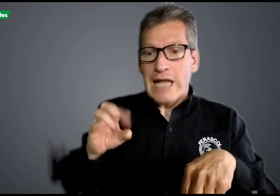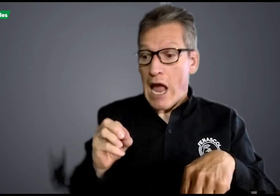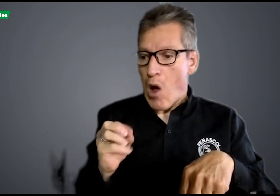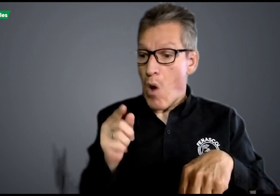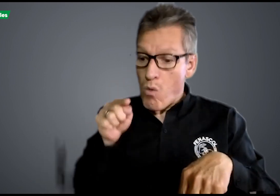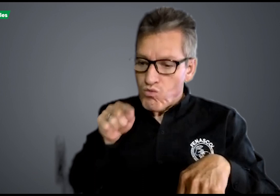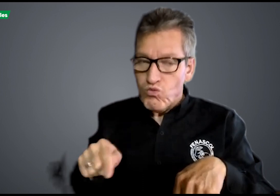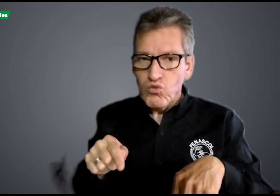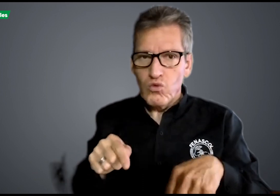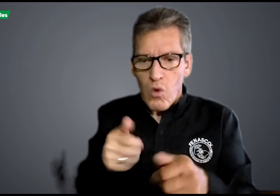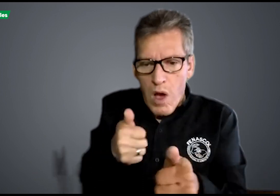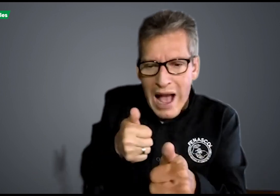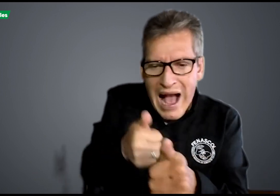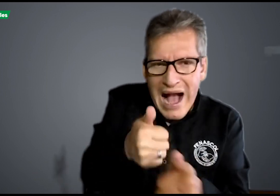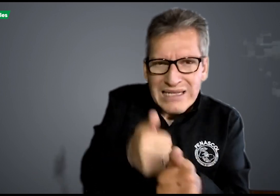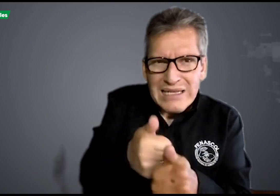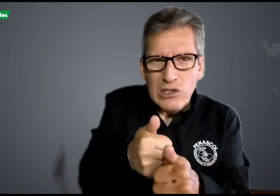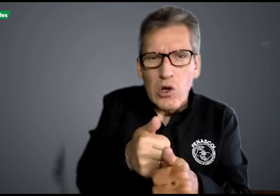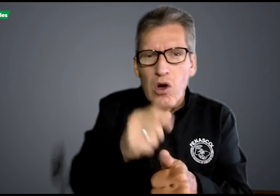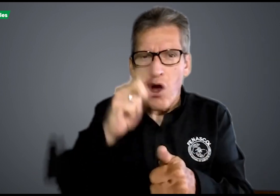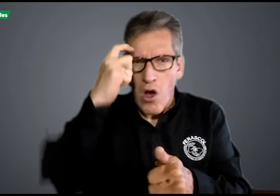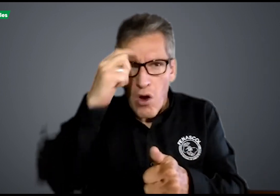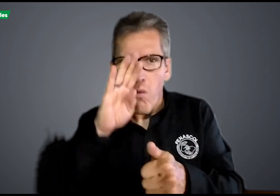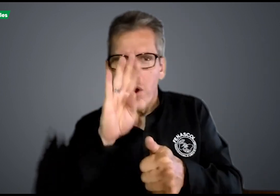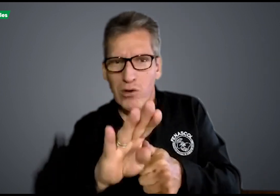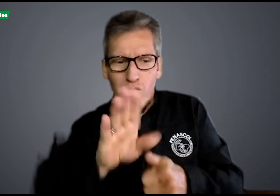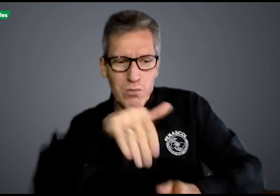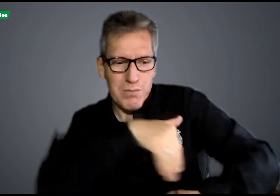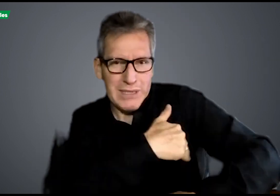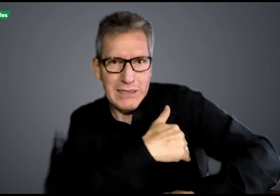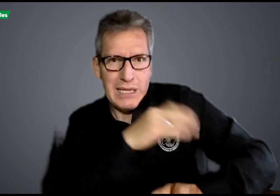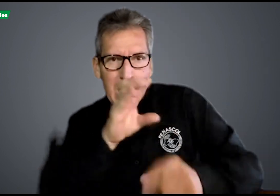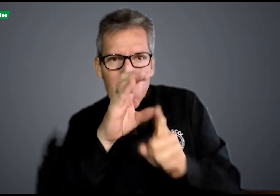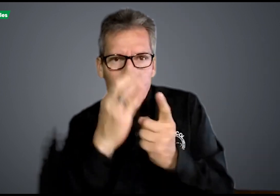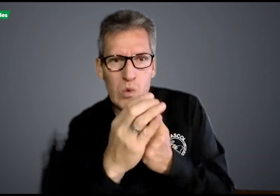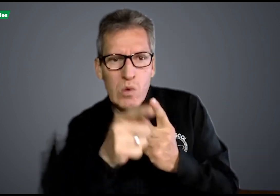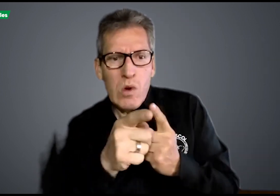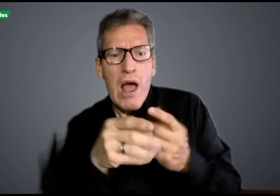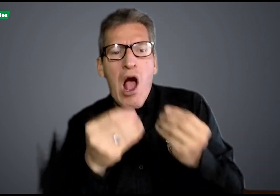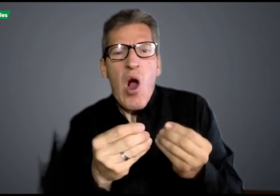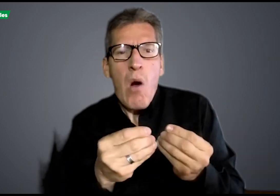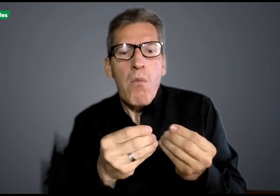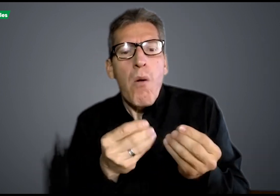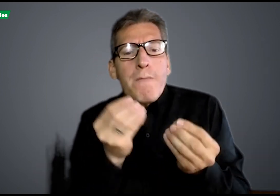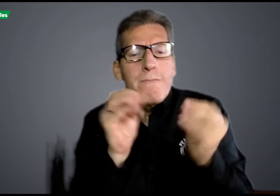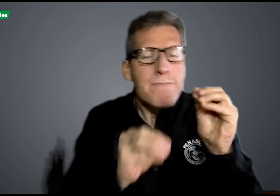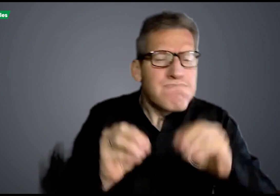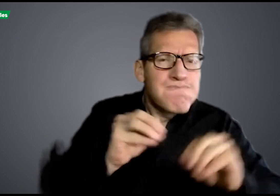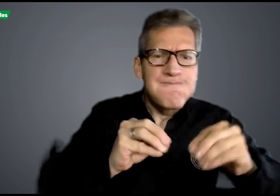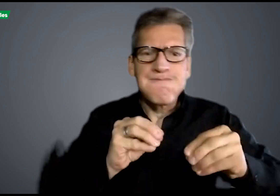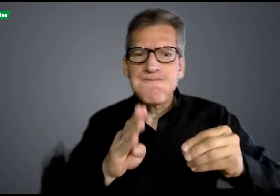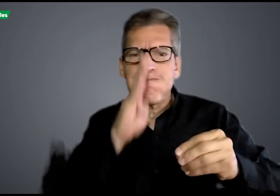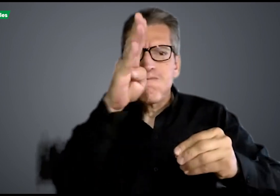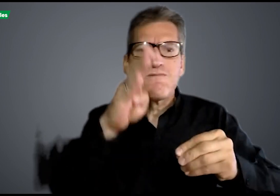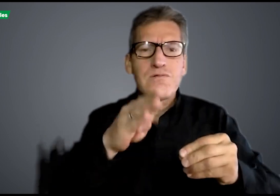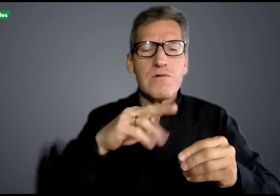Además, el consejo asesora al Ministerio de Cultura para la creación